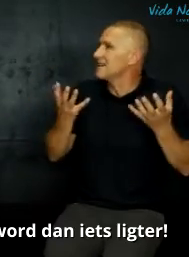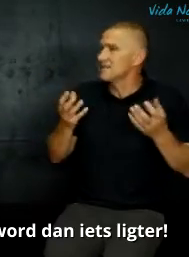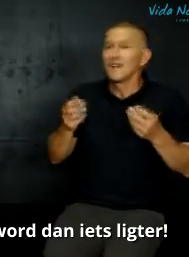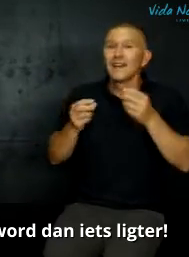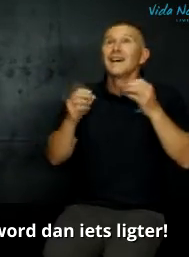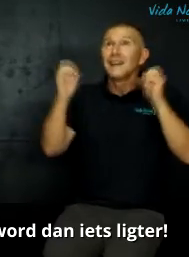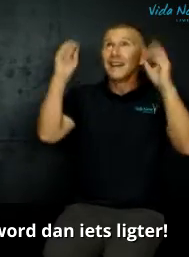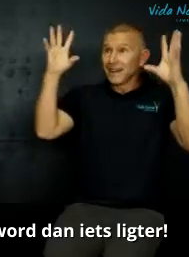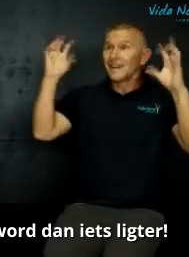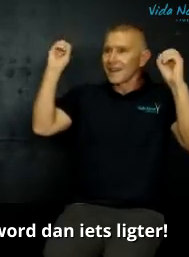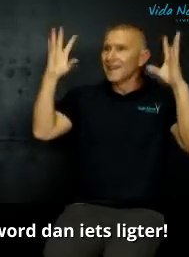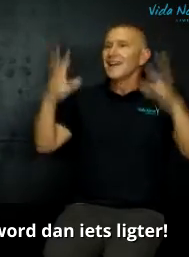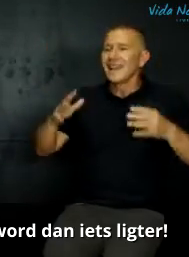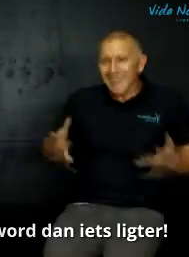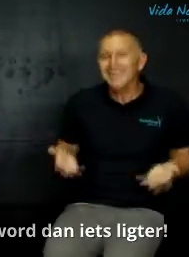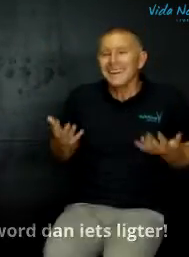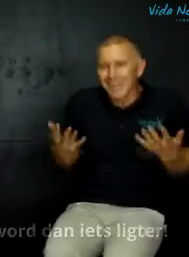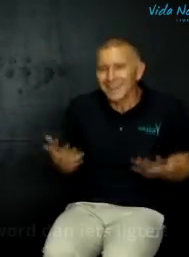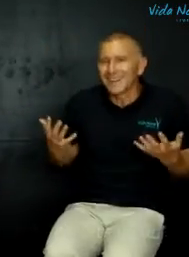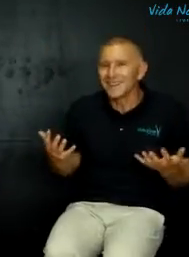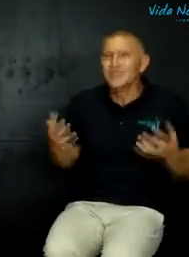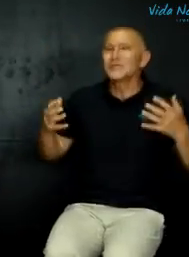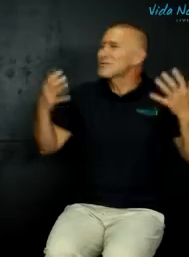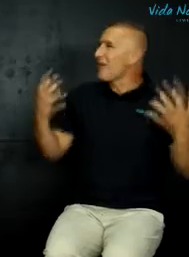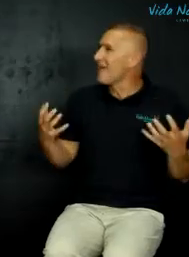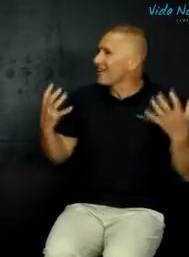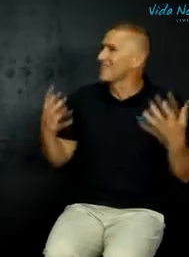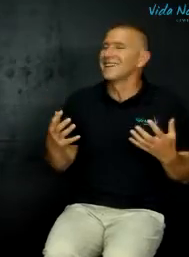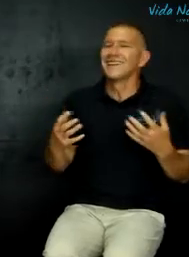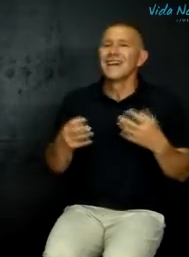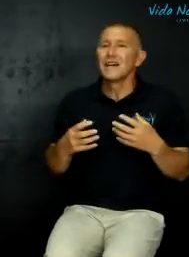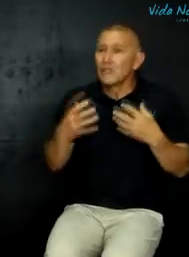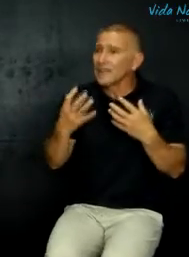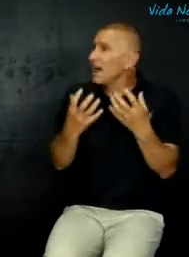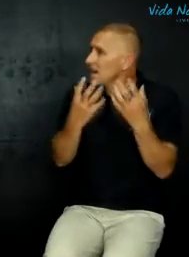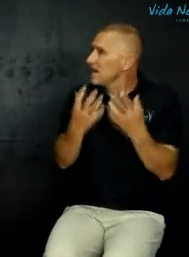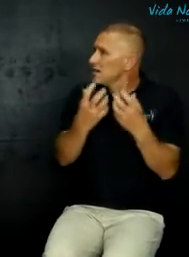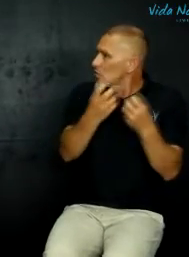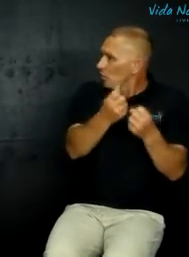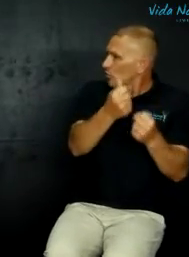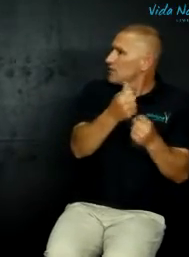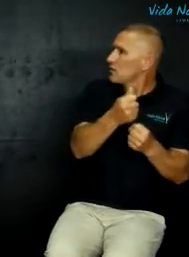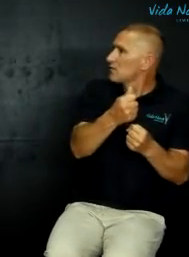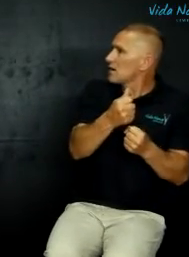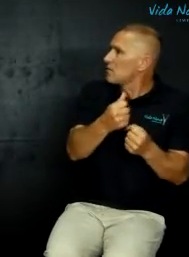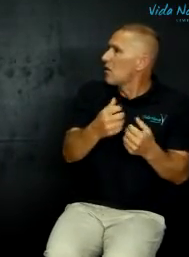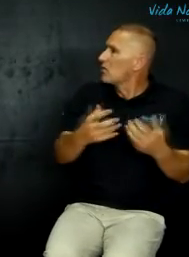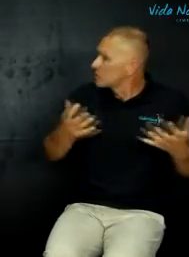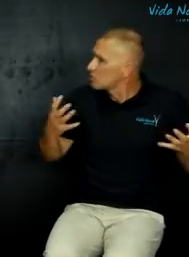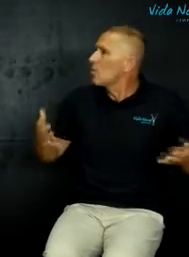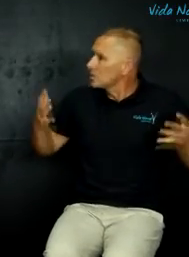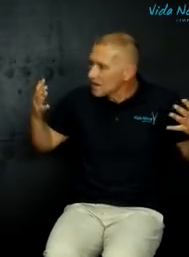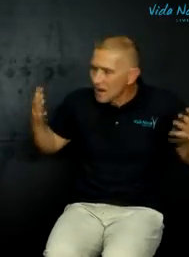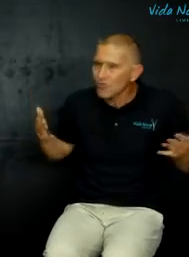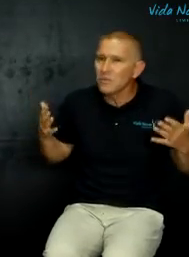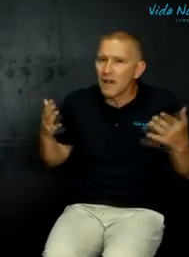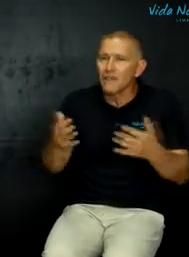is licht en licht nie so swaar nie want hy gaan die oorgroot oorwinning bal so ons gaan om kan